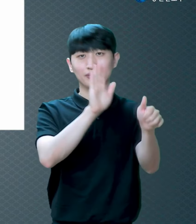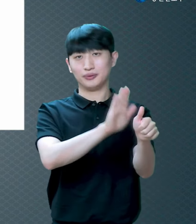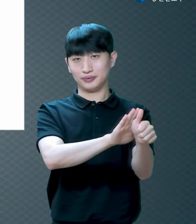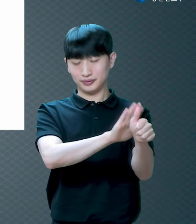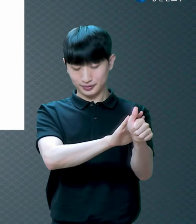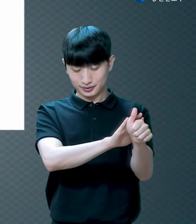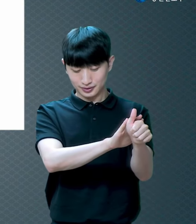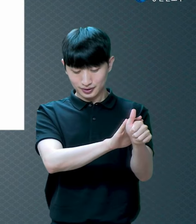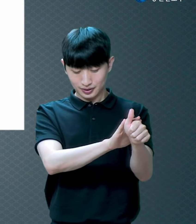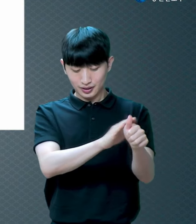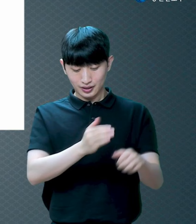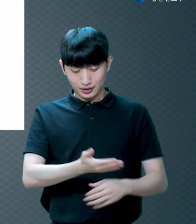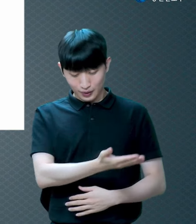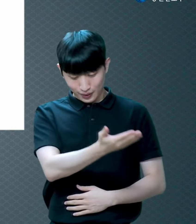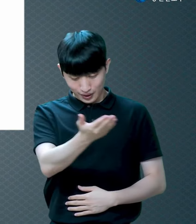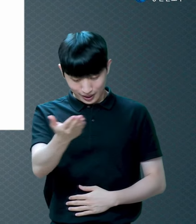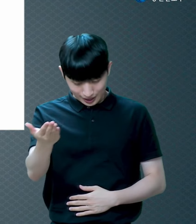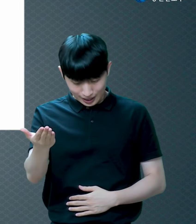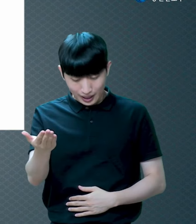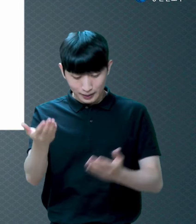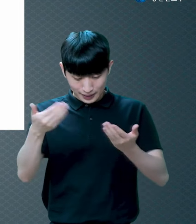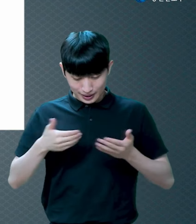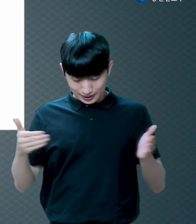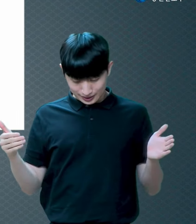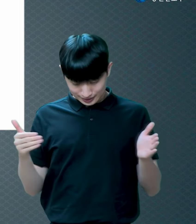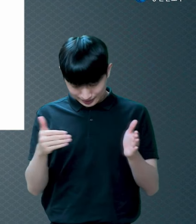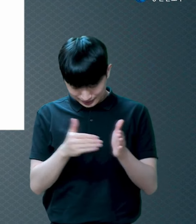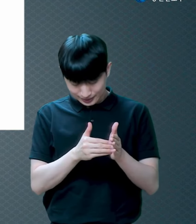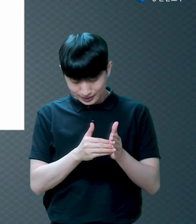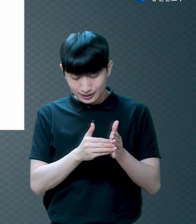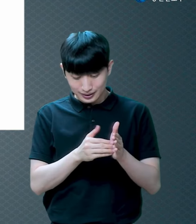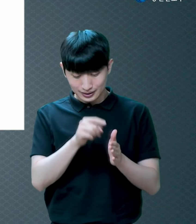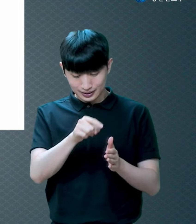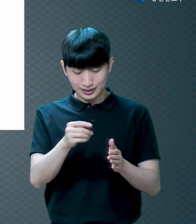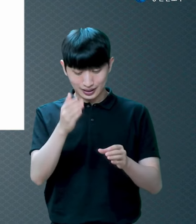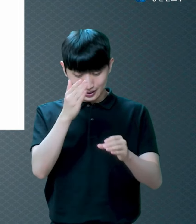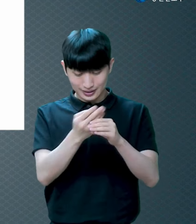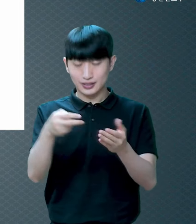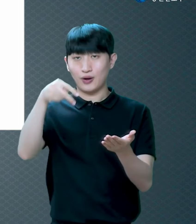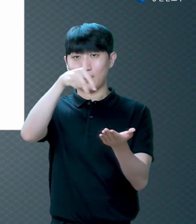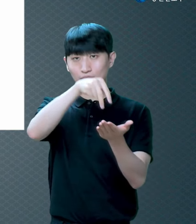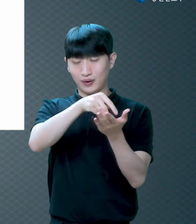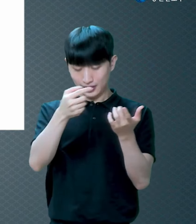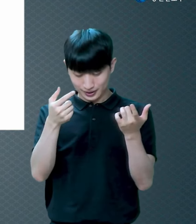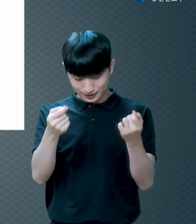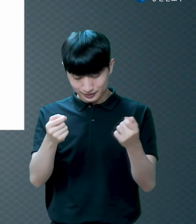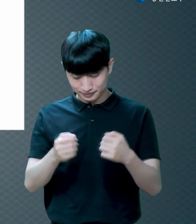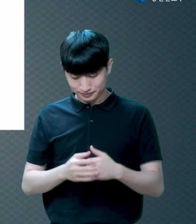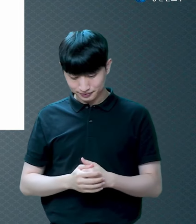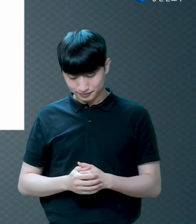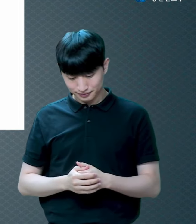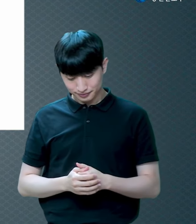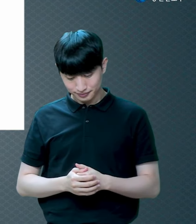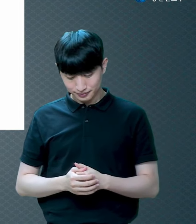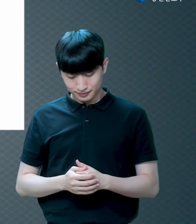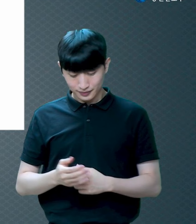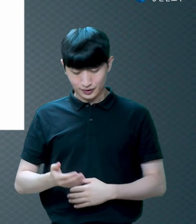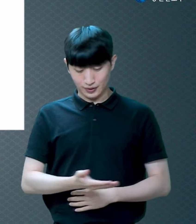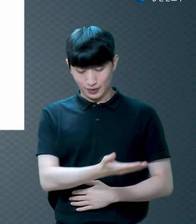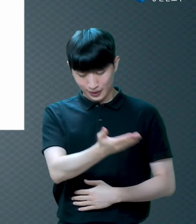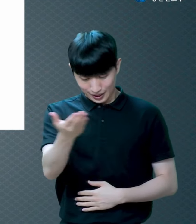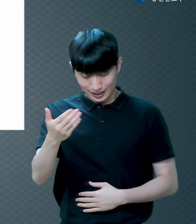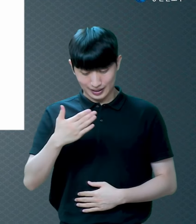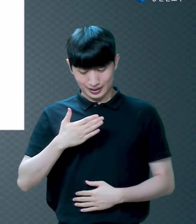너희가 받은 것이오 또 그 가운데 선 것이라 너희가 만일 나의 전한 그 말을 굳게